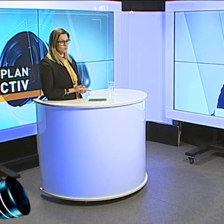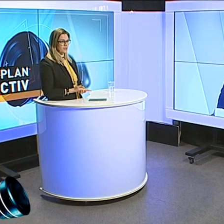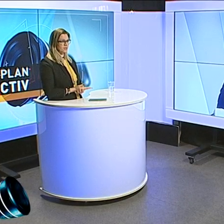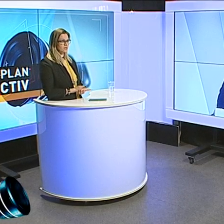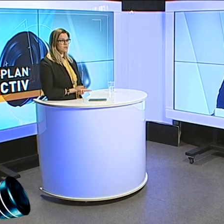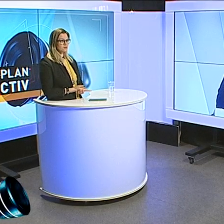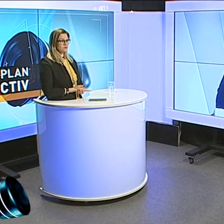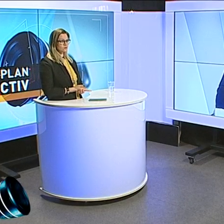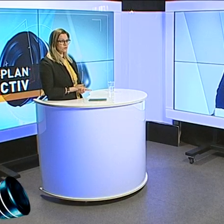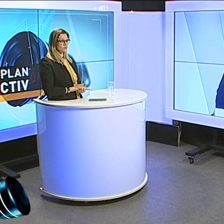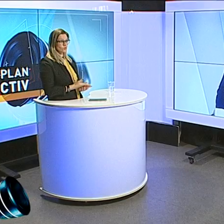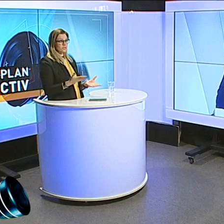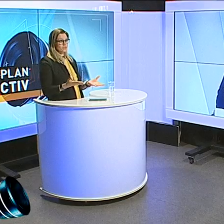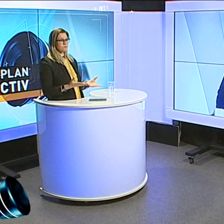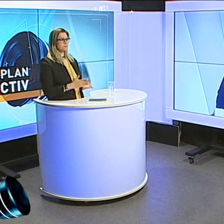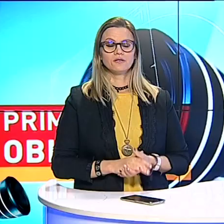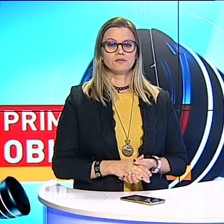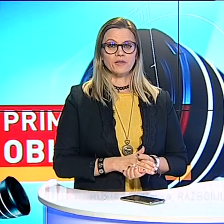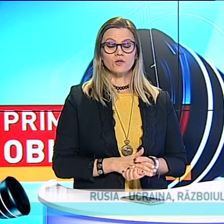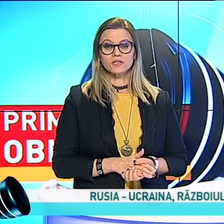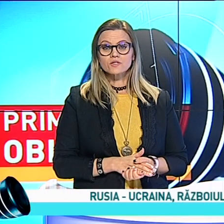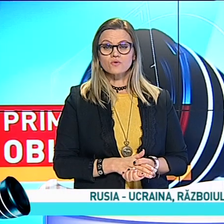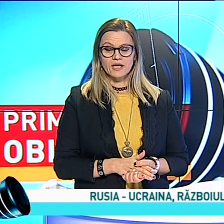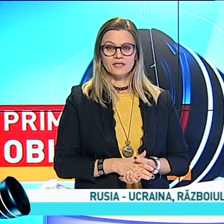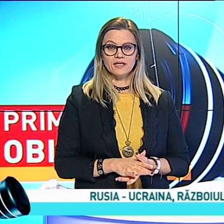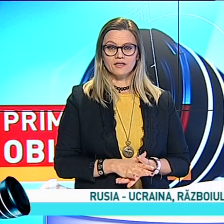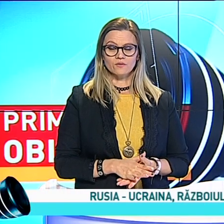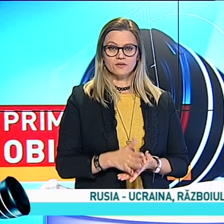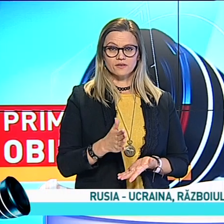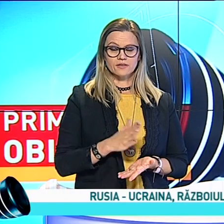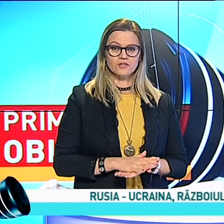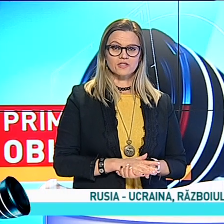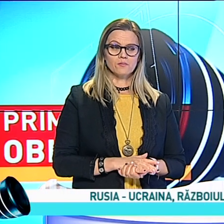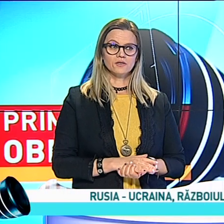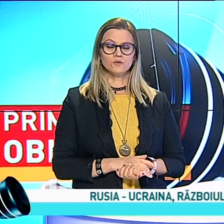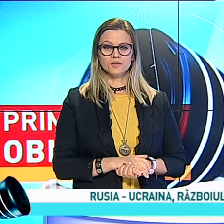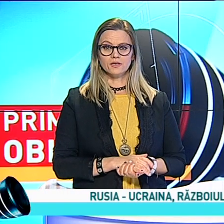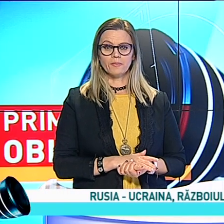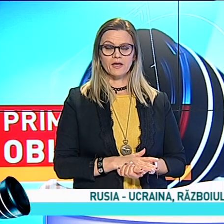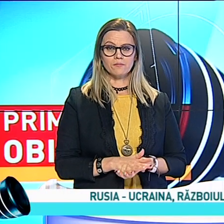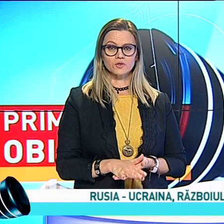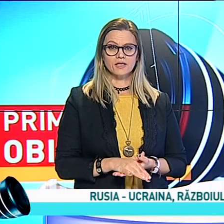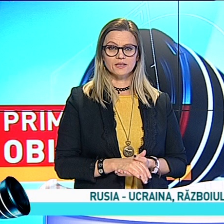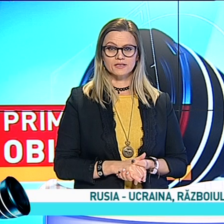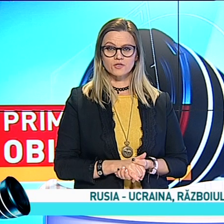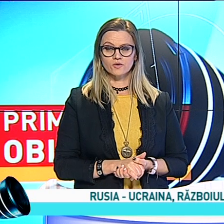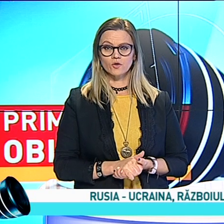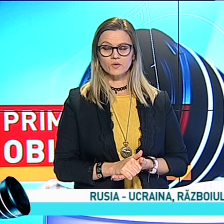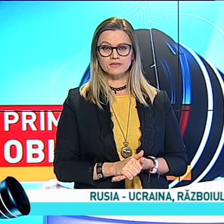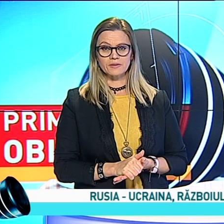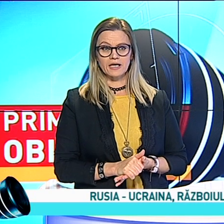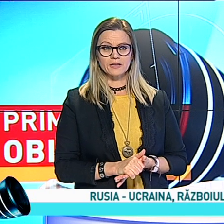Până la urmă pe care noi o trăim Pe care o trăiesc ucrainenii Chiar citeam un raport al